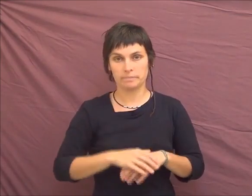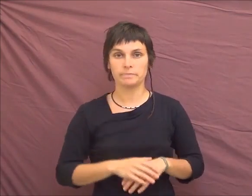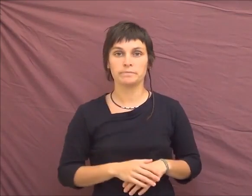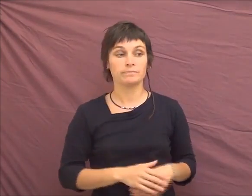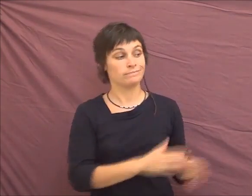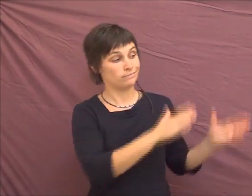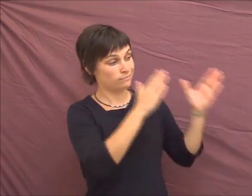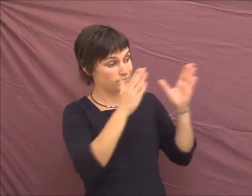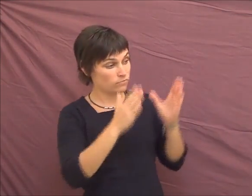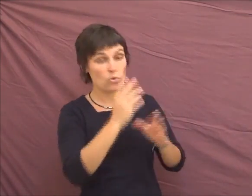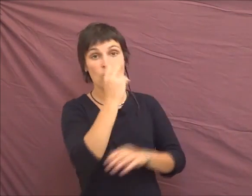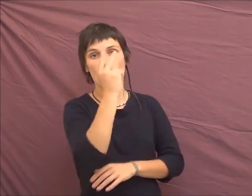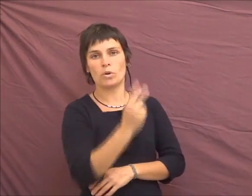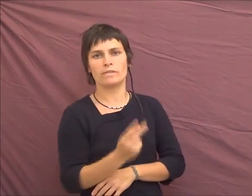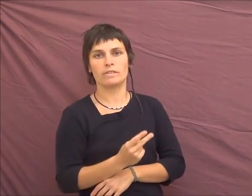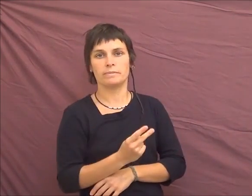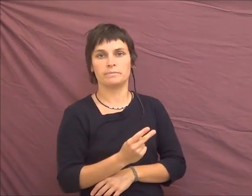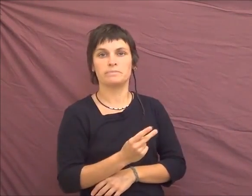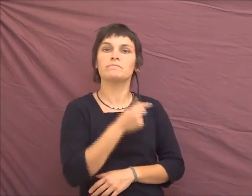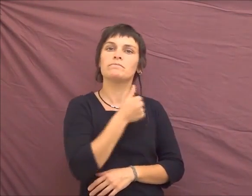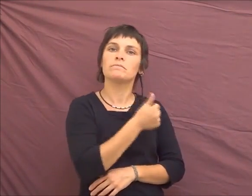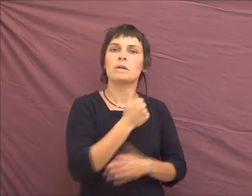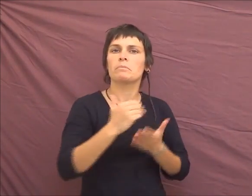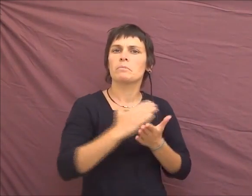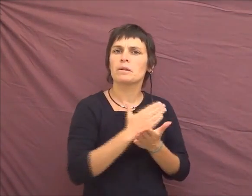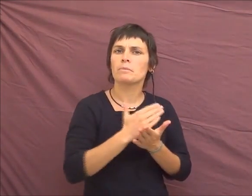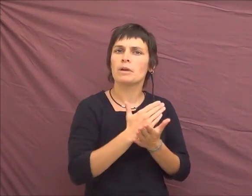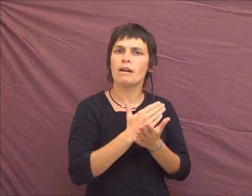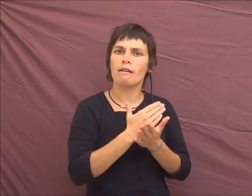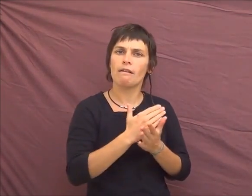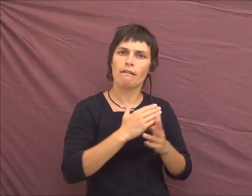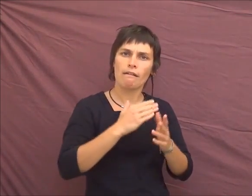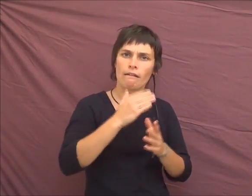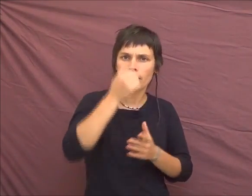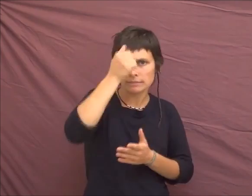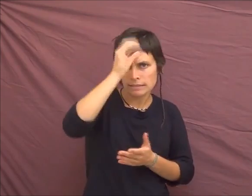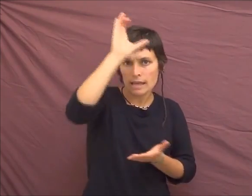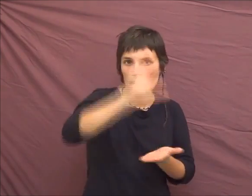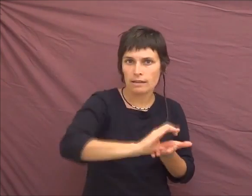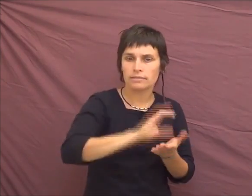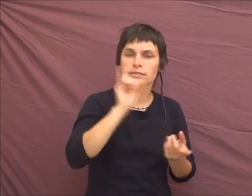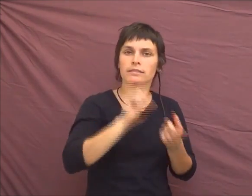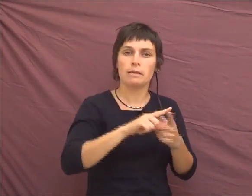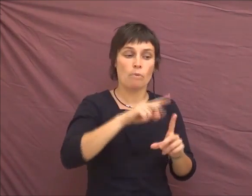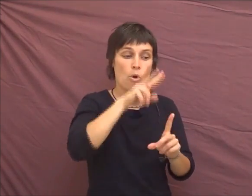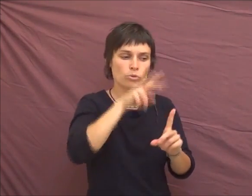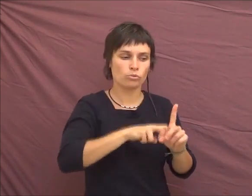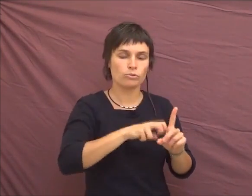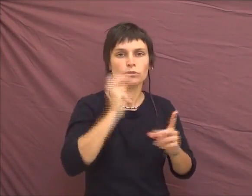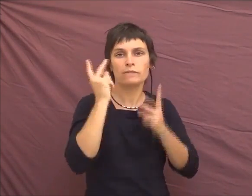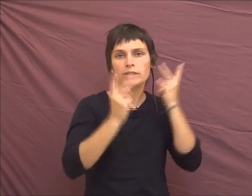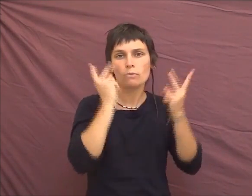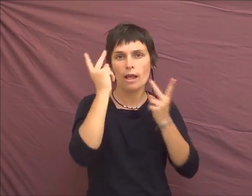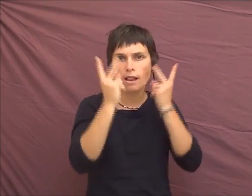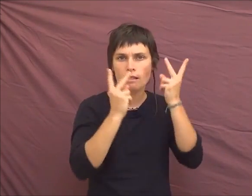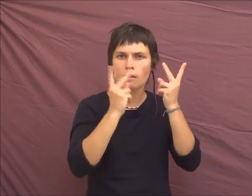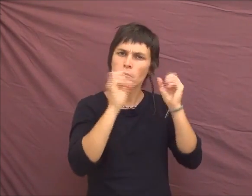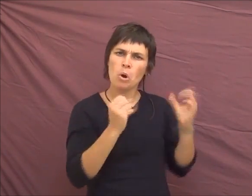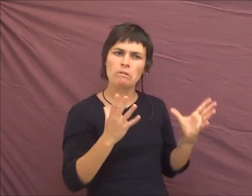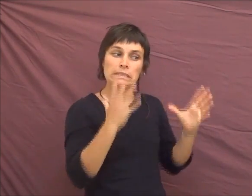Olivier Chétrite, qui prépare une thèse d'anthropologie visuelle. Est-ce que, Olivier, tu peux nous faire une synthèse de l'histoire